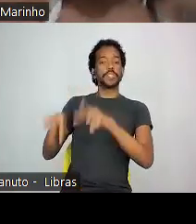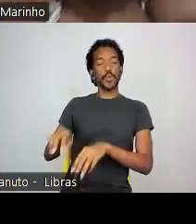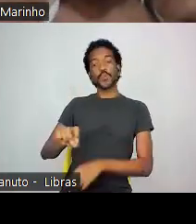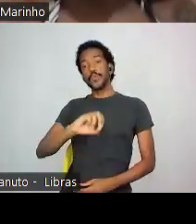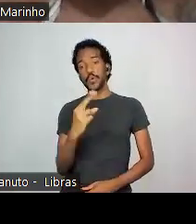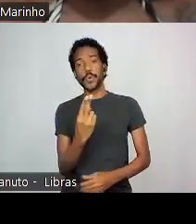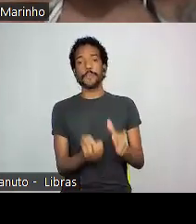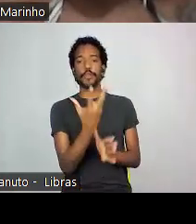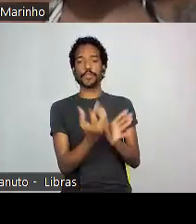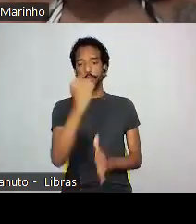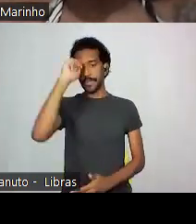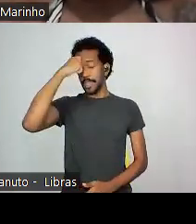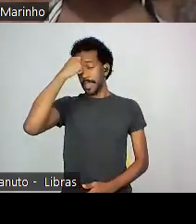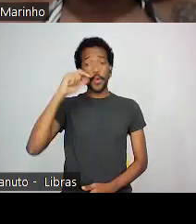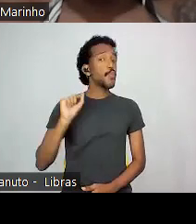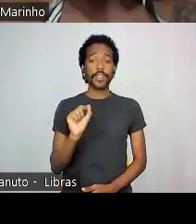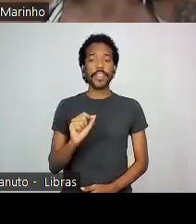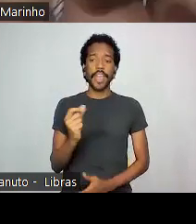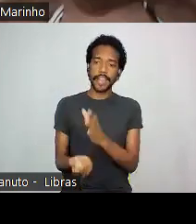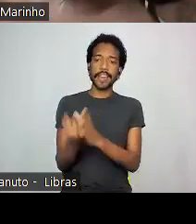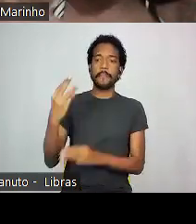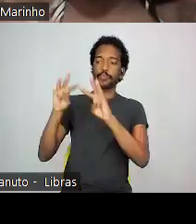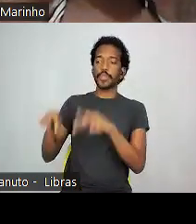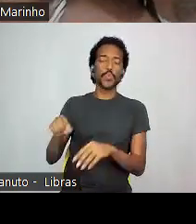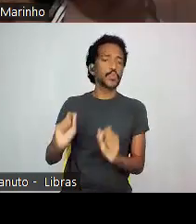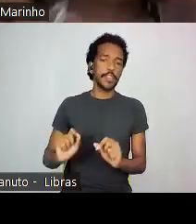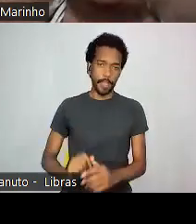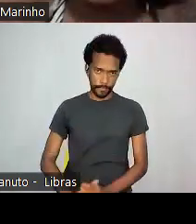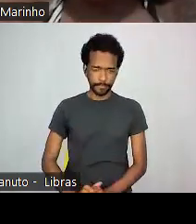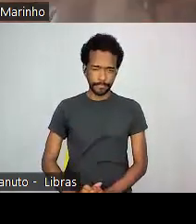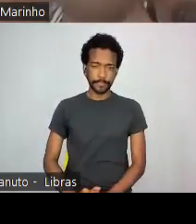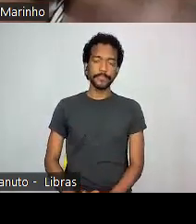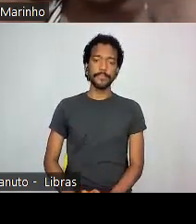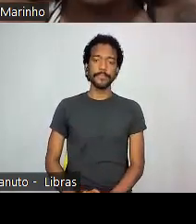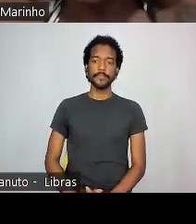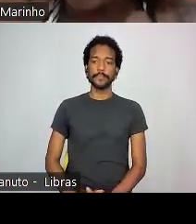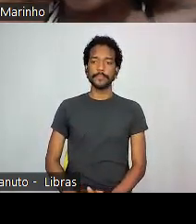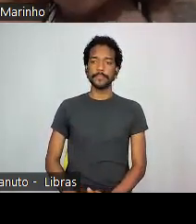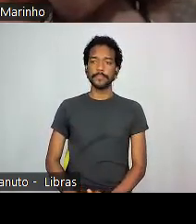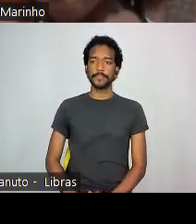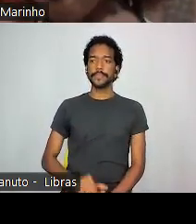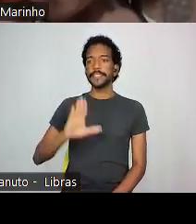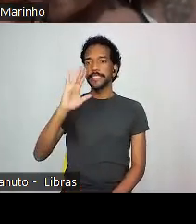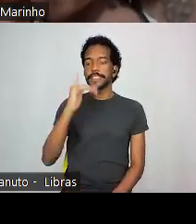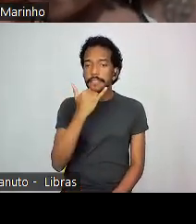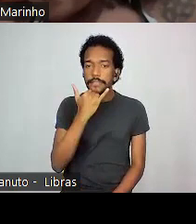que é, o que consiste essa musealização? Vou mudar as ordens. Oi?